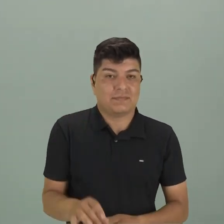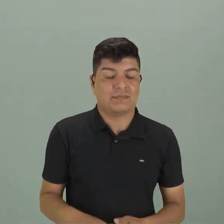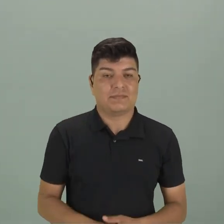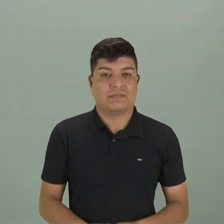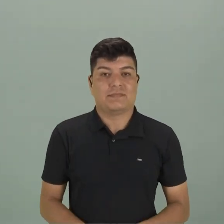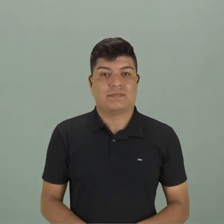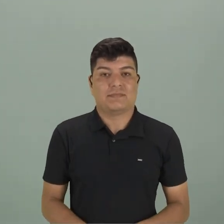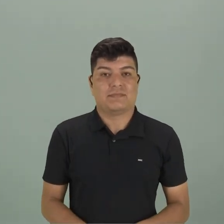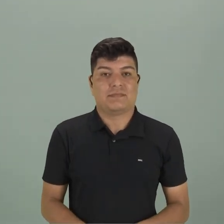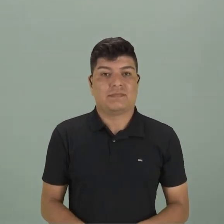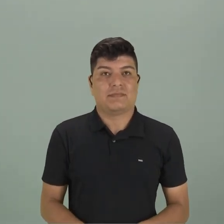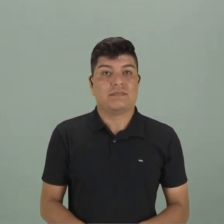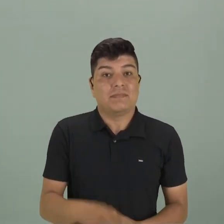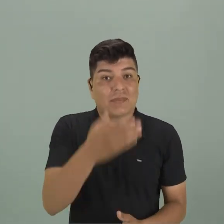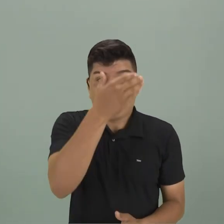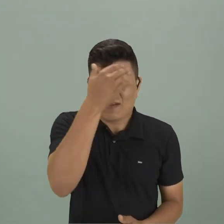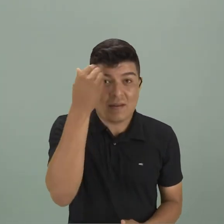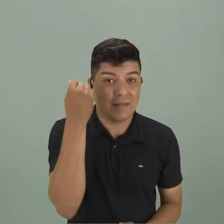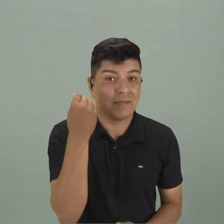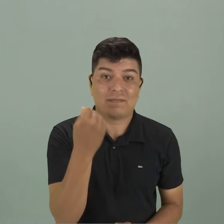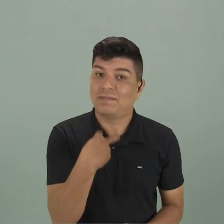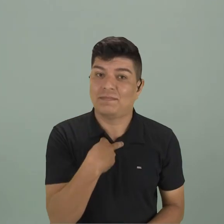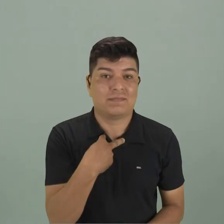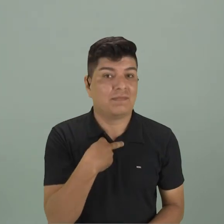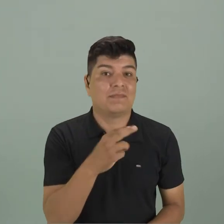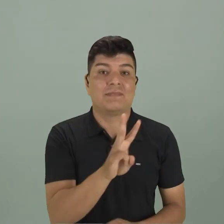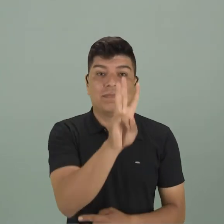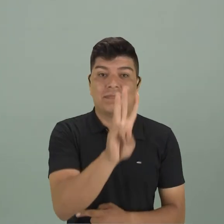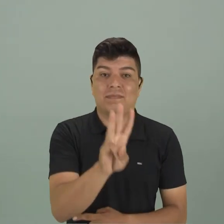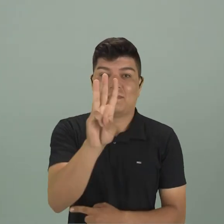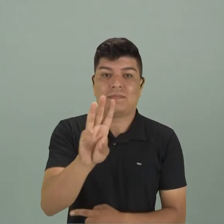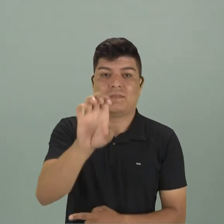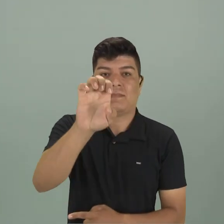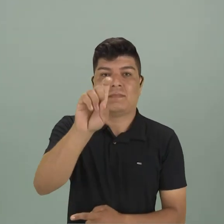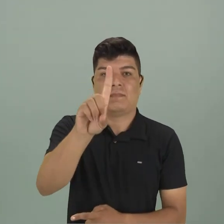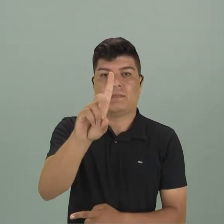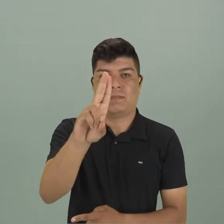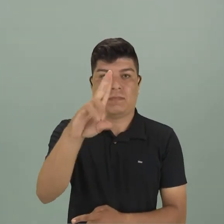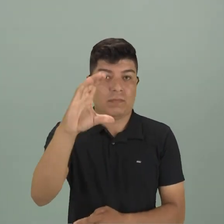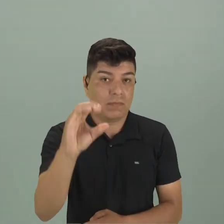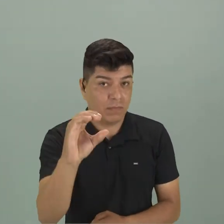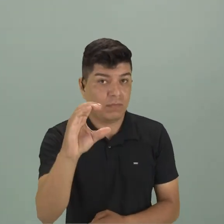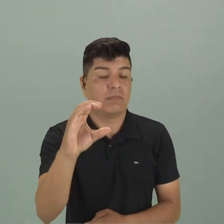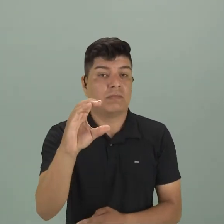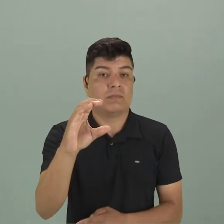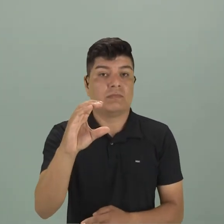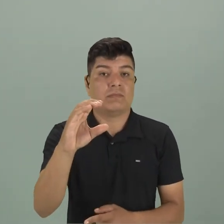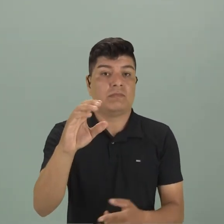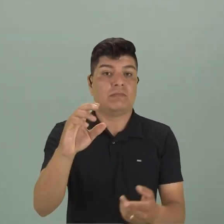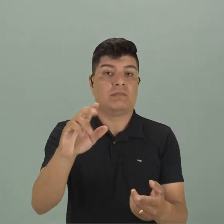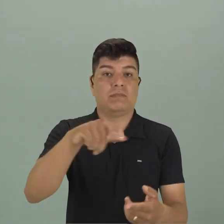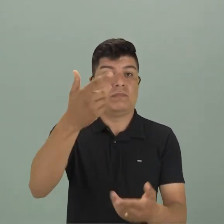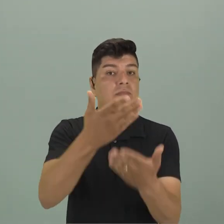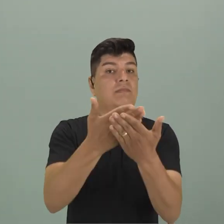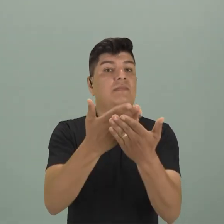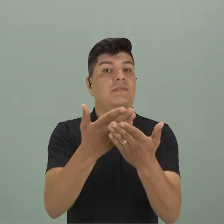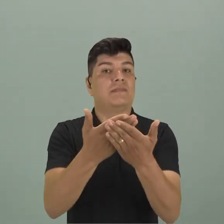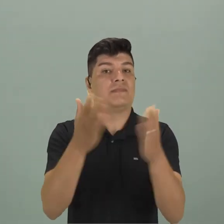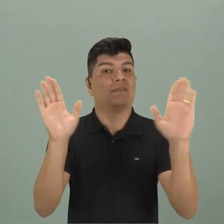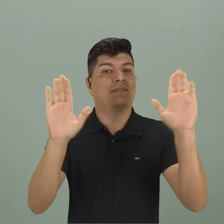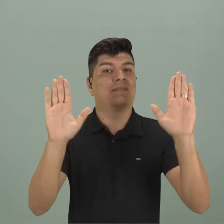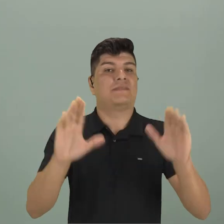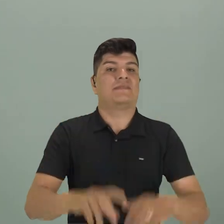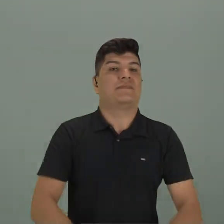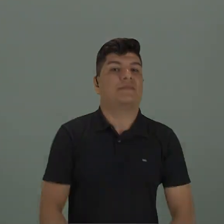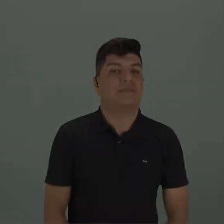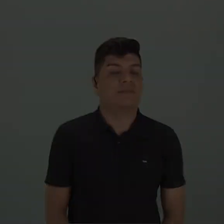Y no se esqueçam de acessar a plataforma Eduque para estas y otras aulas. Hasta la